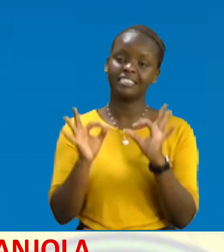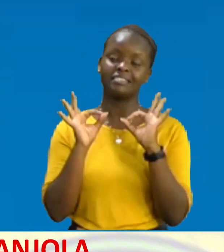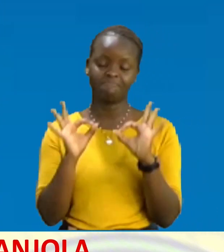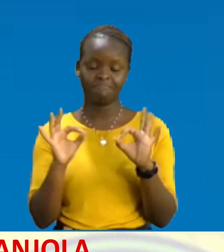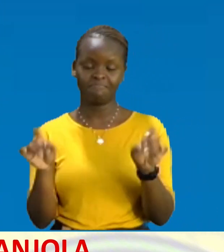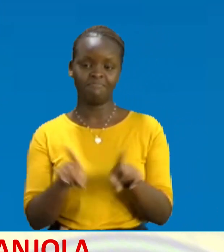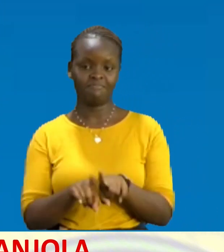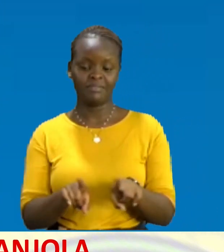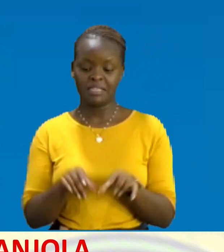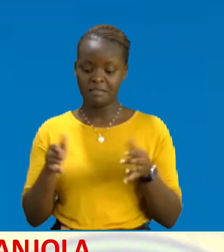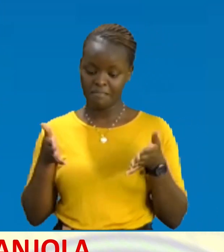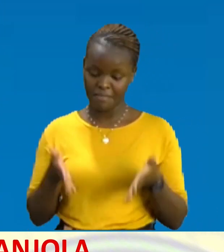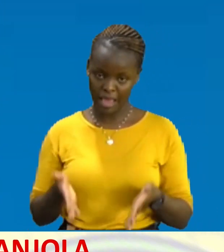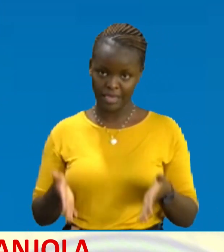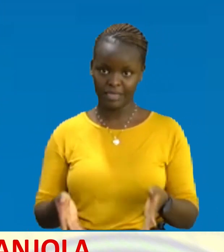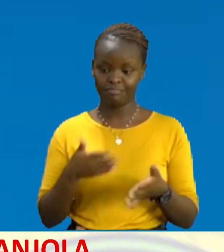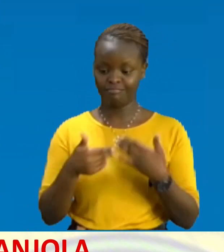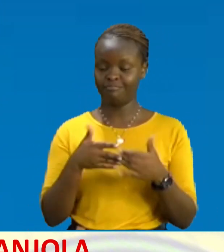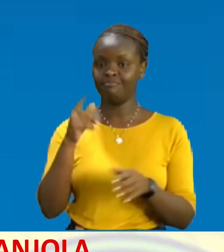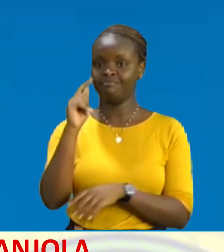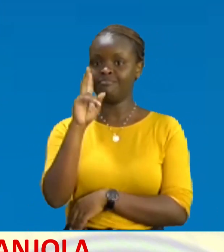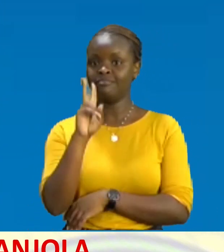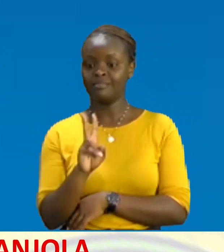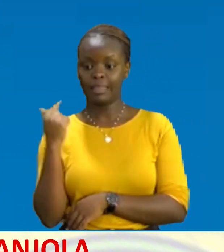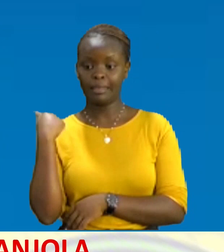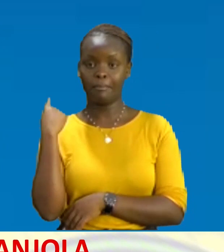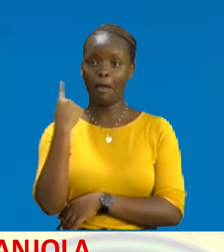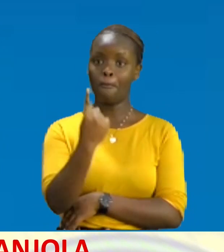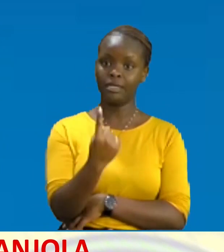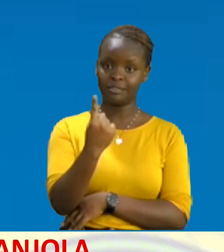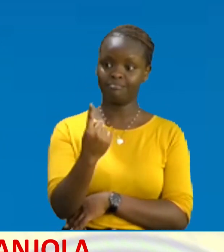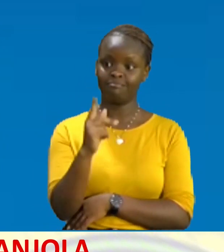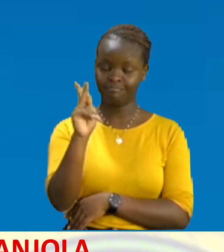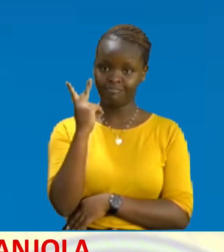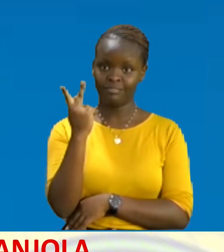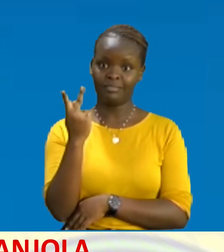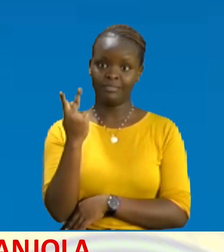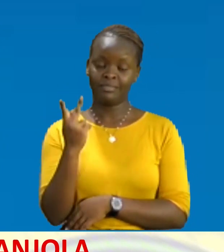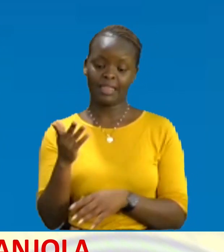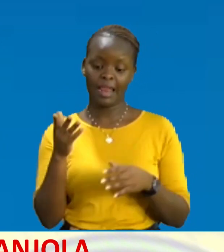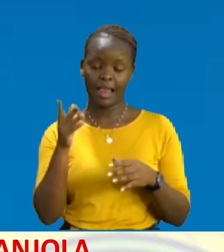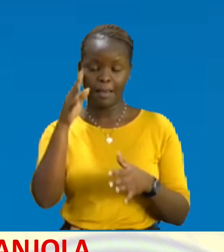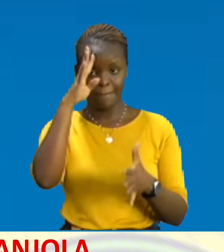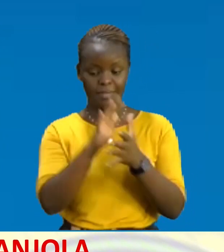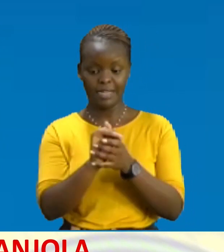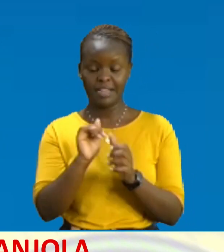TV televisione yako Ndani ya Signed TV televisione Katika taifa letu Na inaminia Kwamba